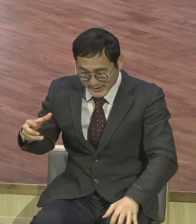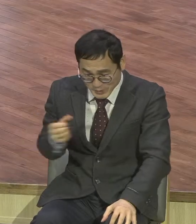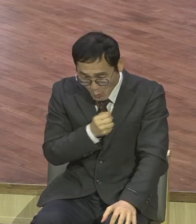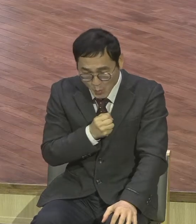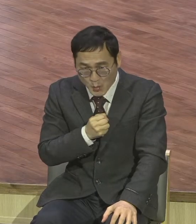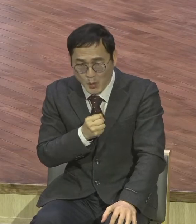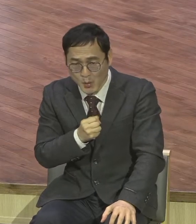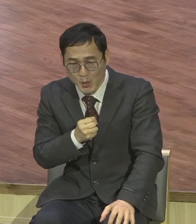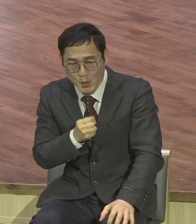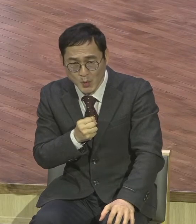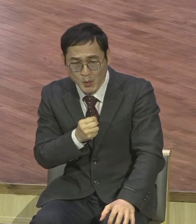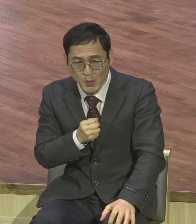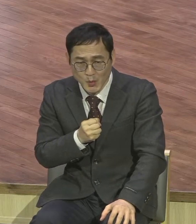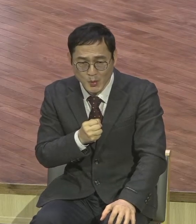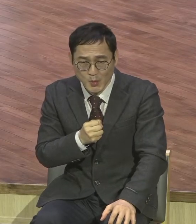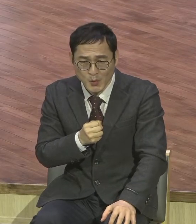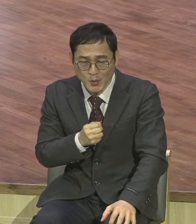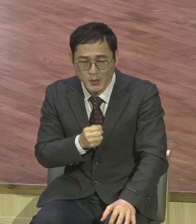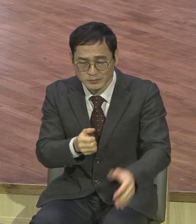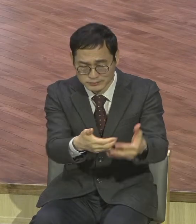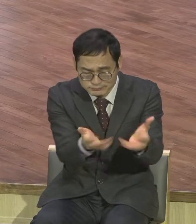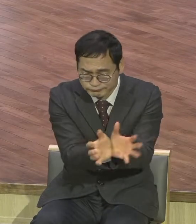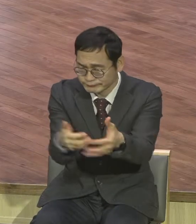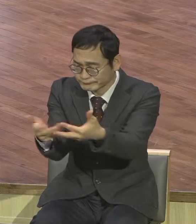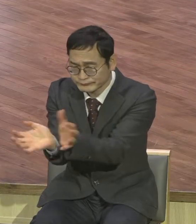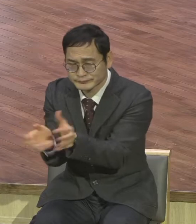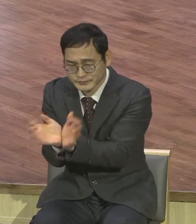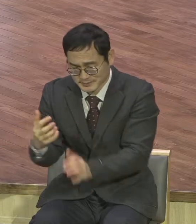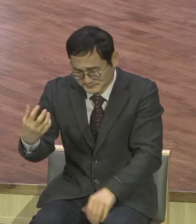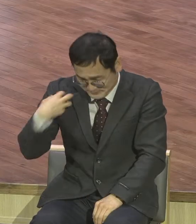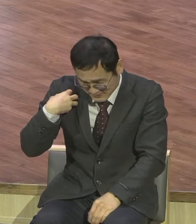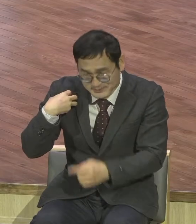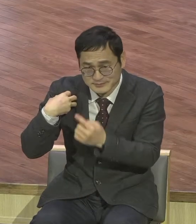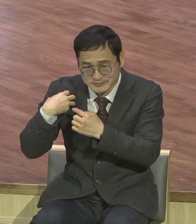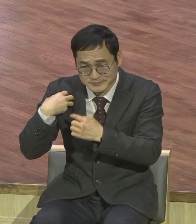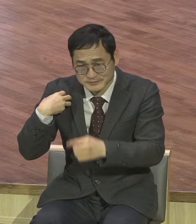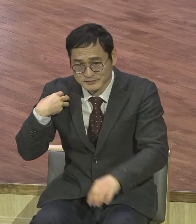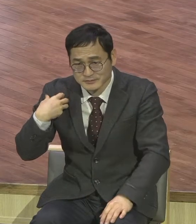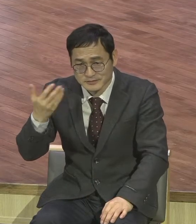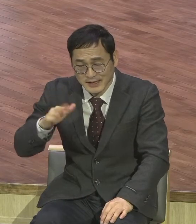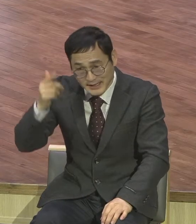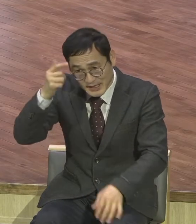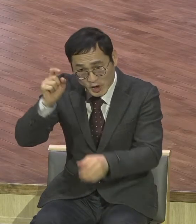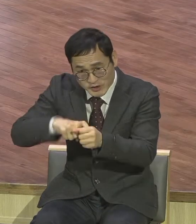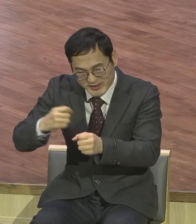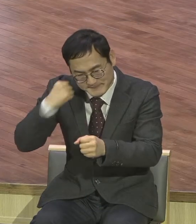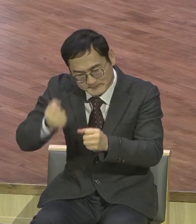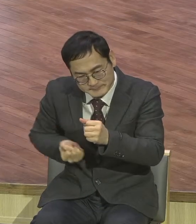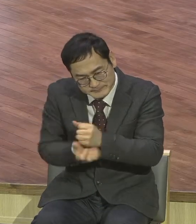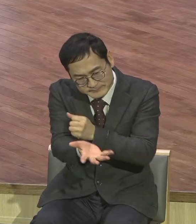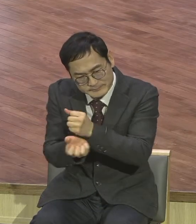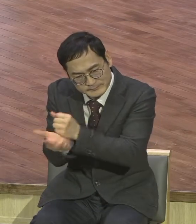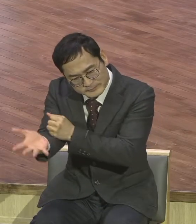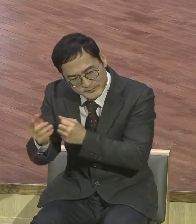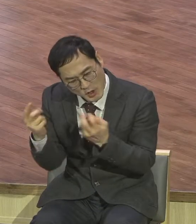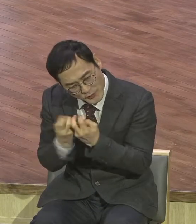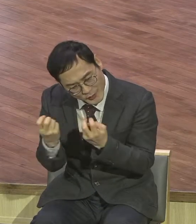각 교구 각 부서 각 기관에 어떤 영적 역량을 걸을 것인지에 대한 목표 그 목표를